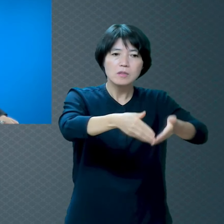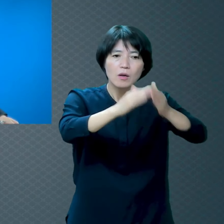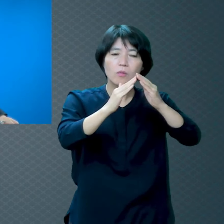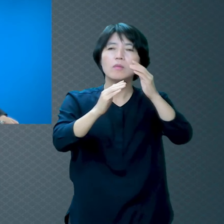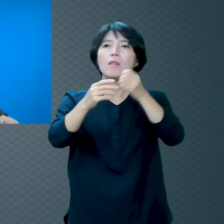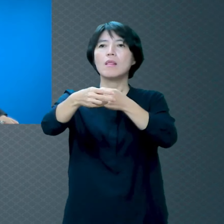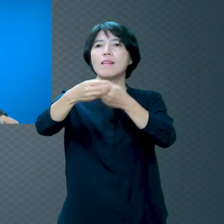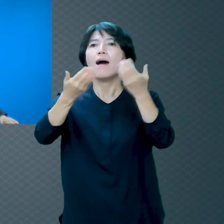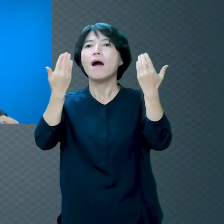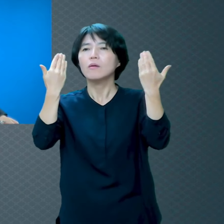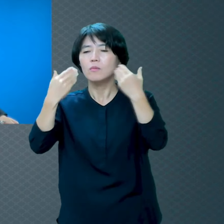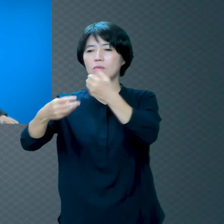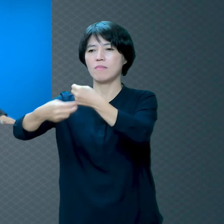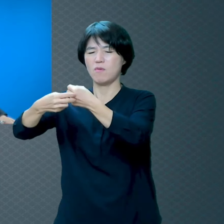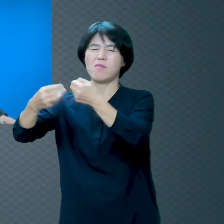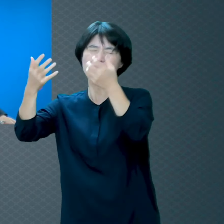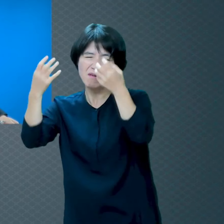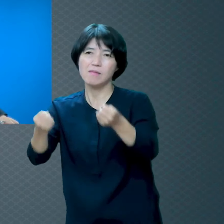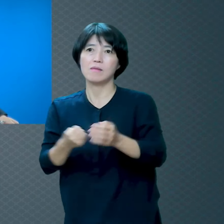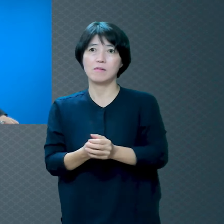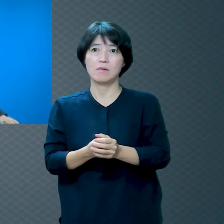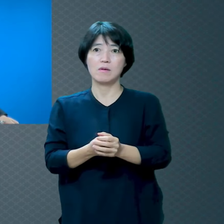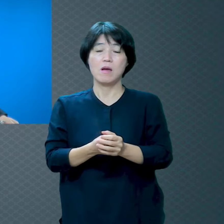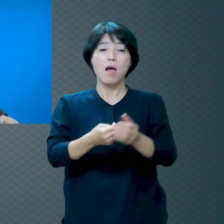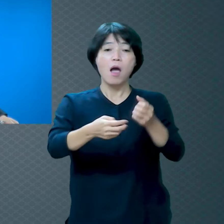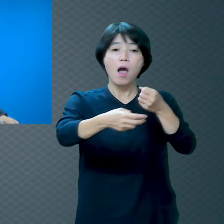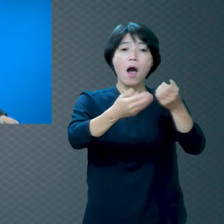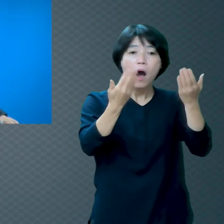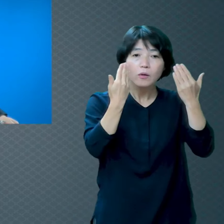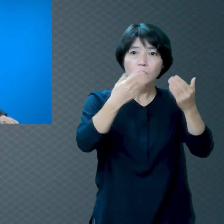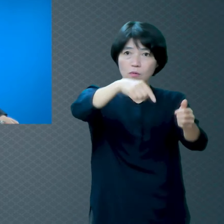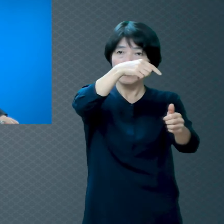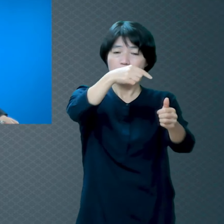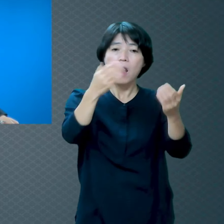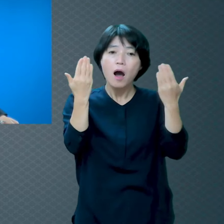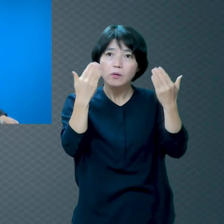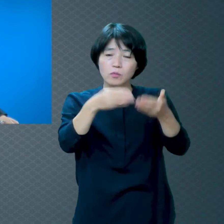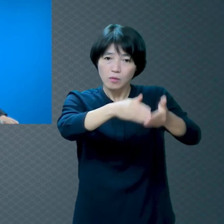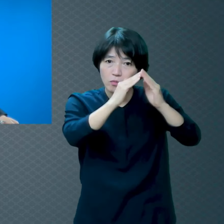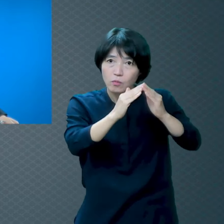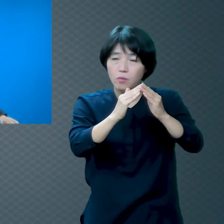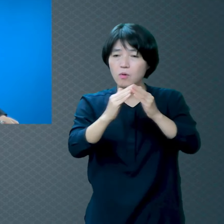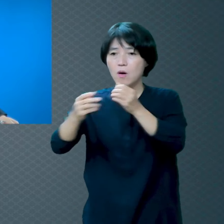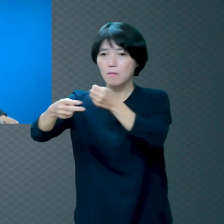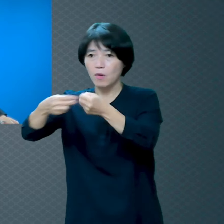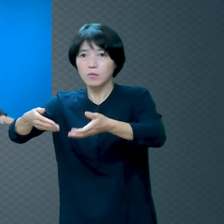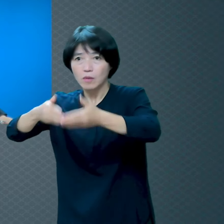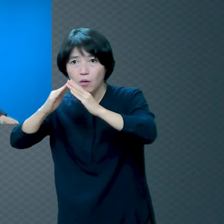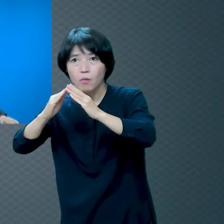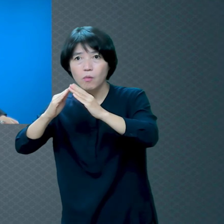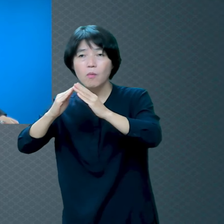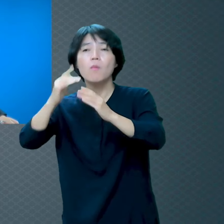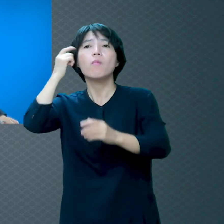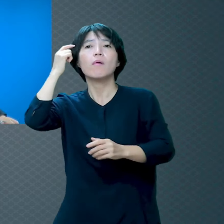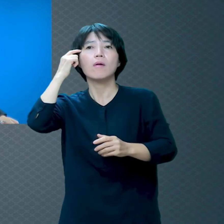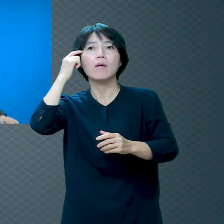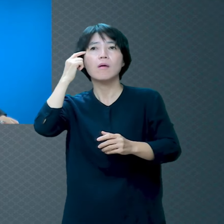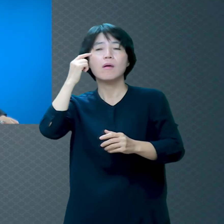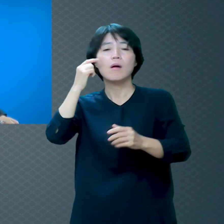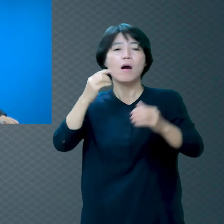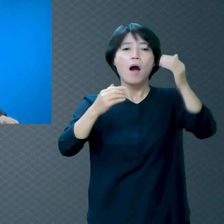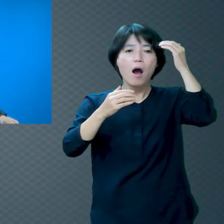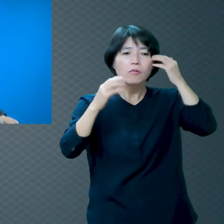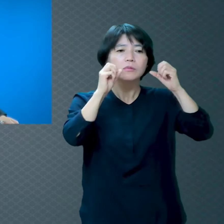왜 그렇게 들어옵니까 들어오면 죽는데 여러분들 우리나라 선교